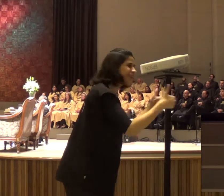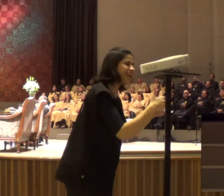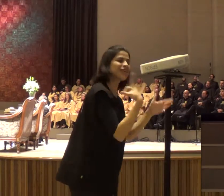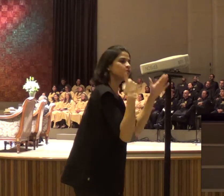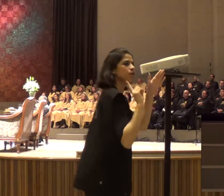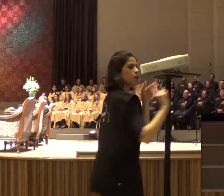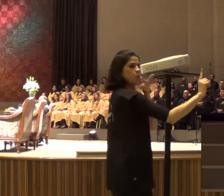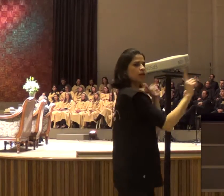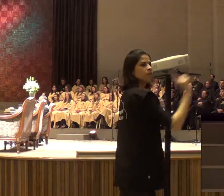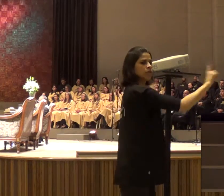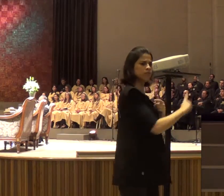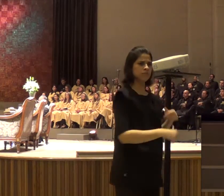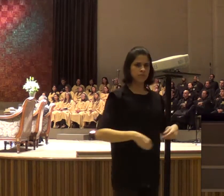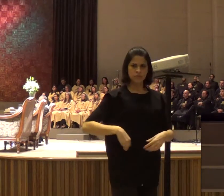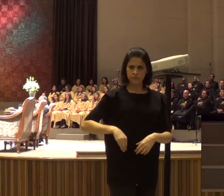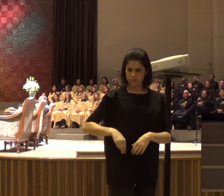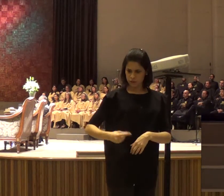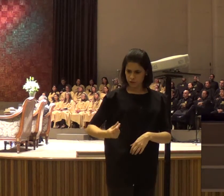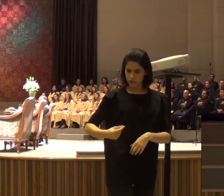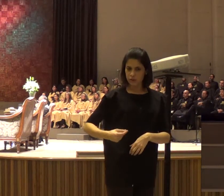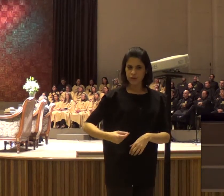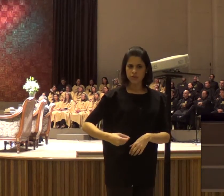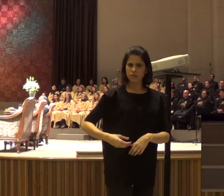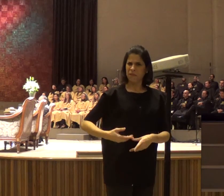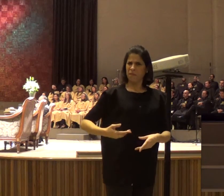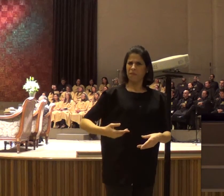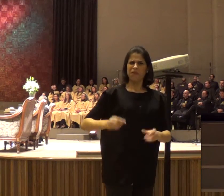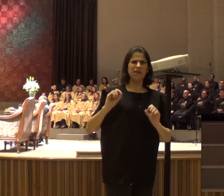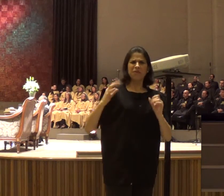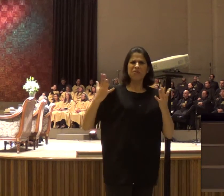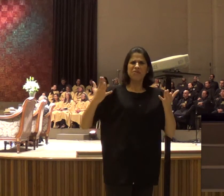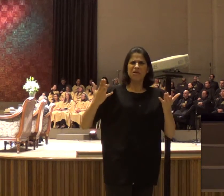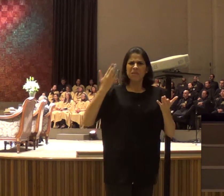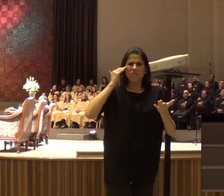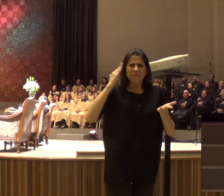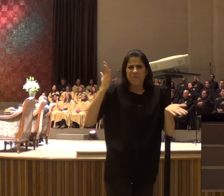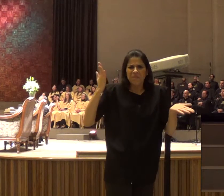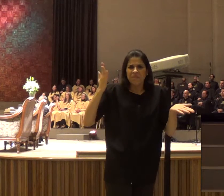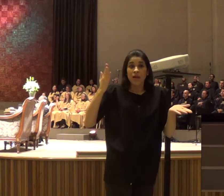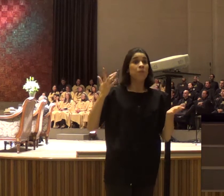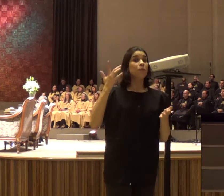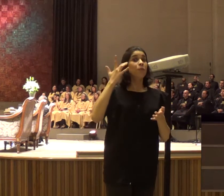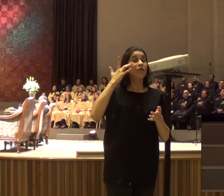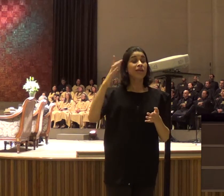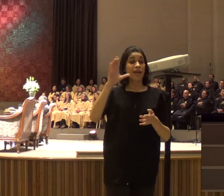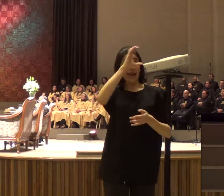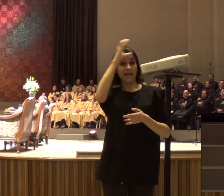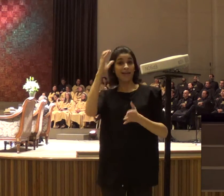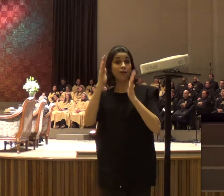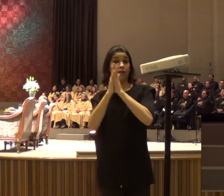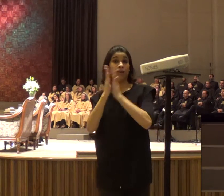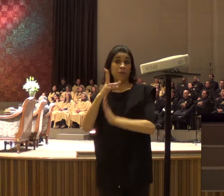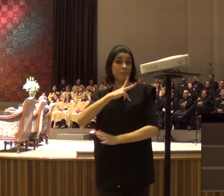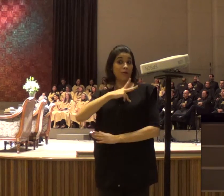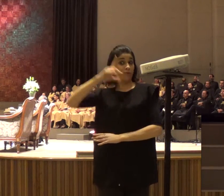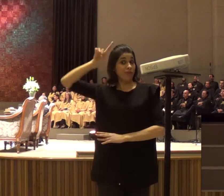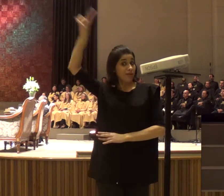embora, e eu fiquei assim, mas o aconteceu aqui, que eu não entendi nada, porque eu não sabia o sinal dela, aí quando eu entro, no